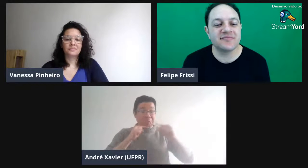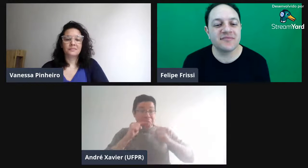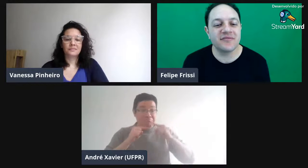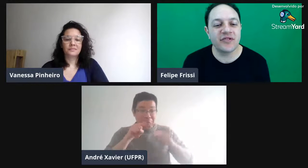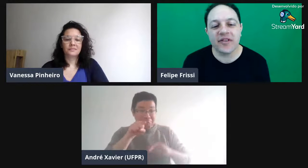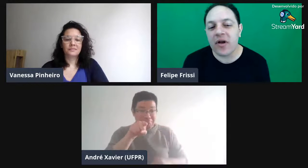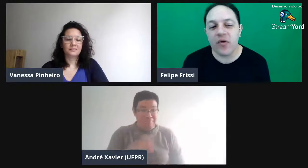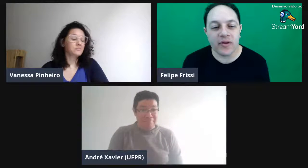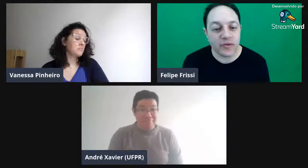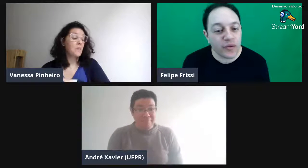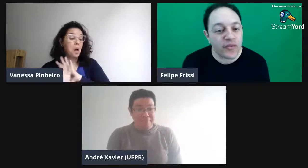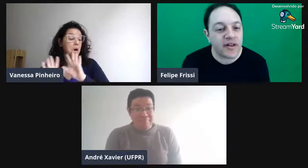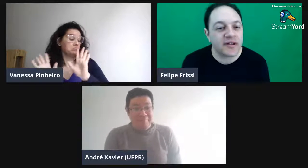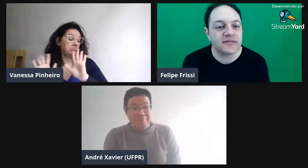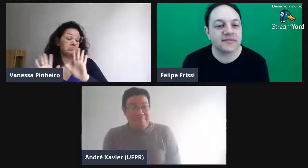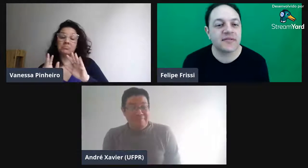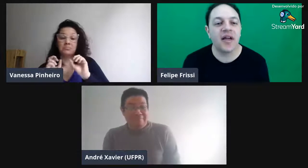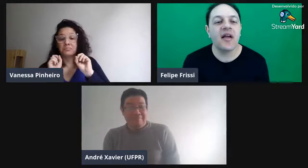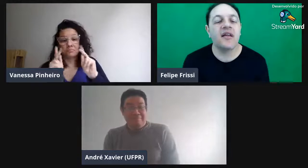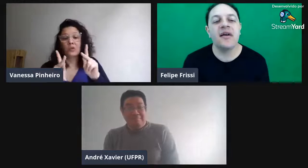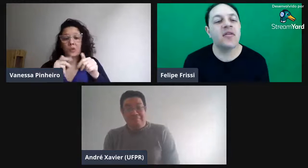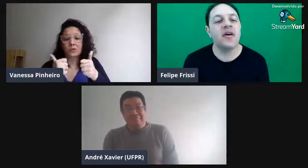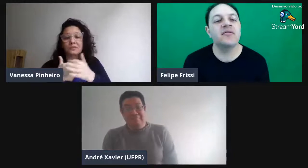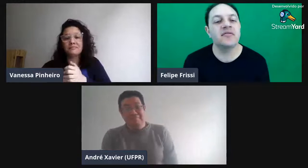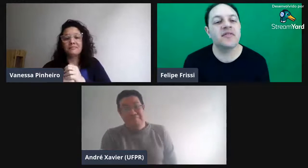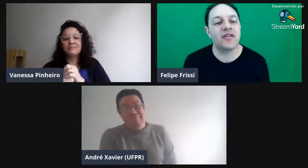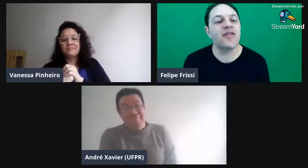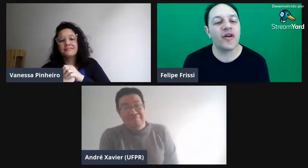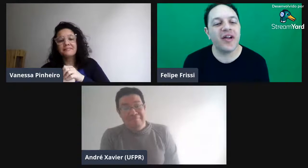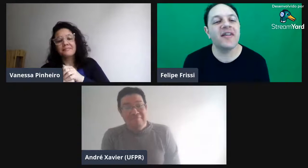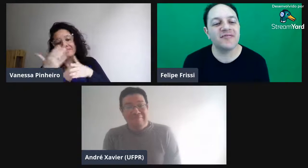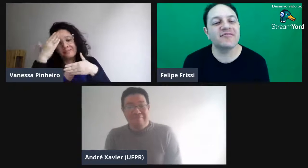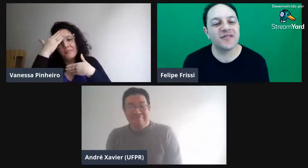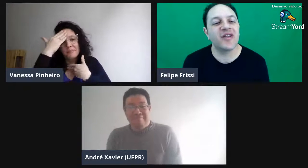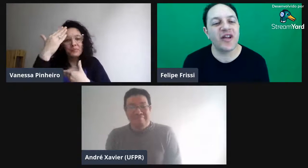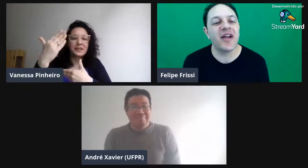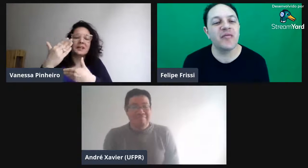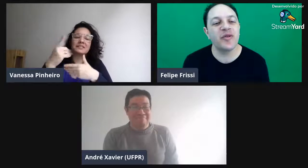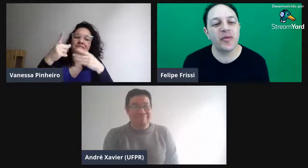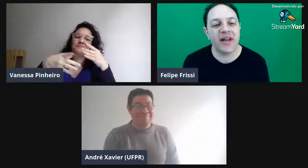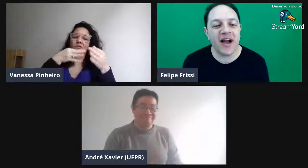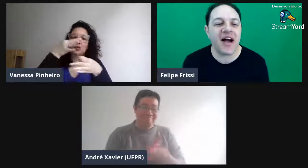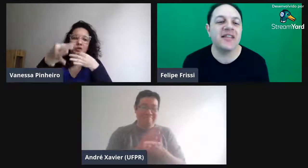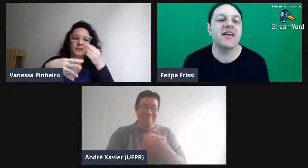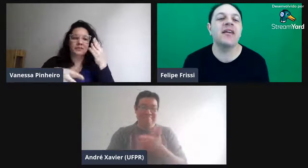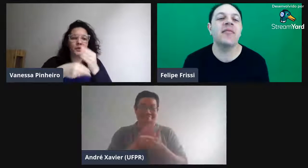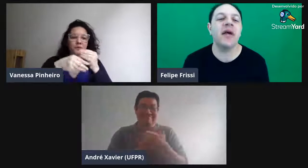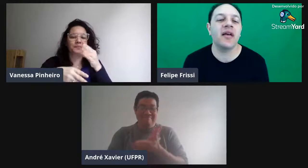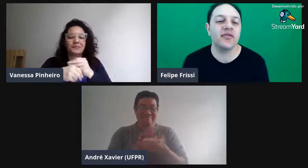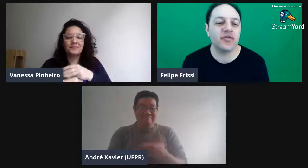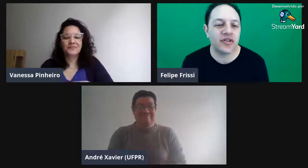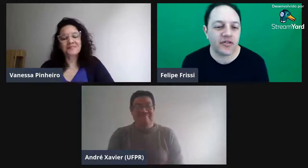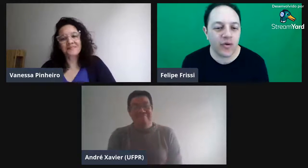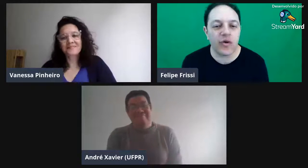Você tem alguma dúvida? Não, não. Tá tudo ok. Tudo ok. Muito obrigada pelas sugestões,